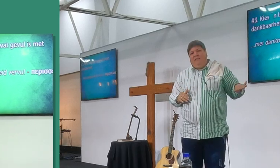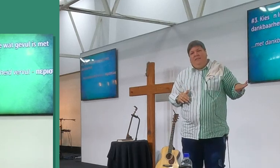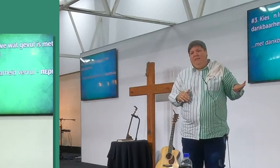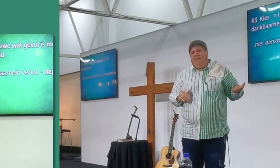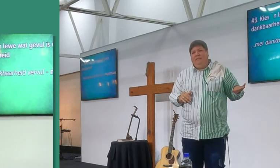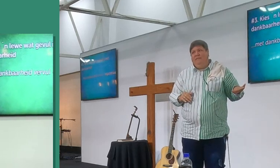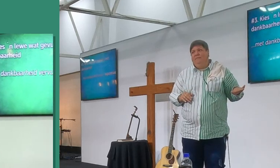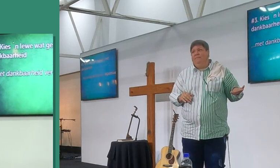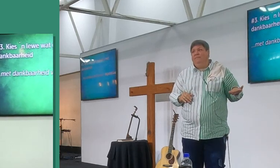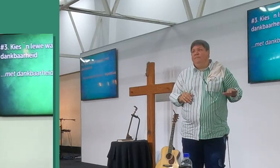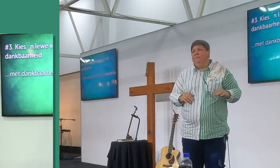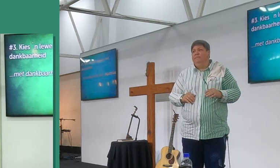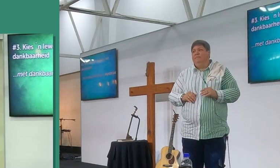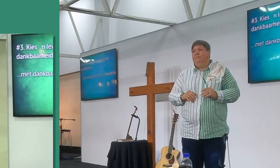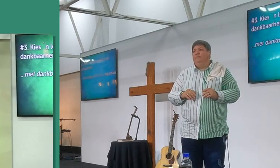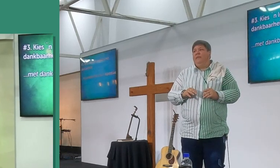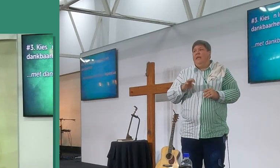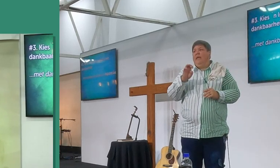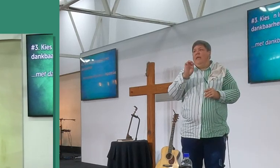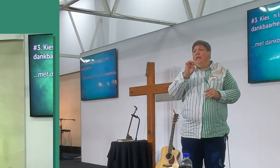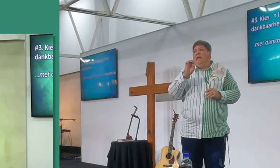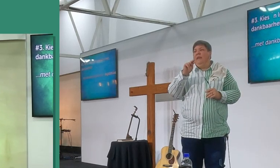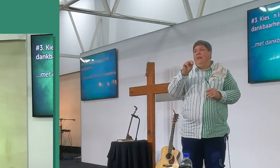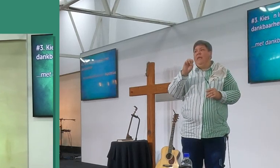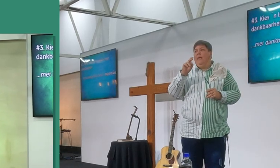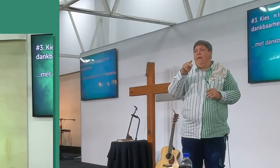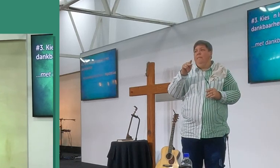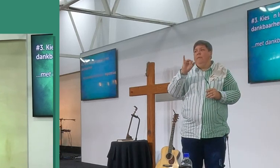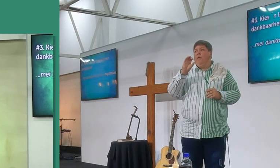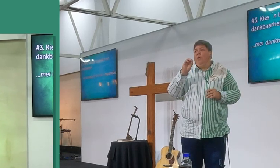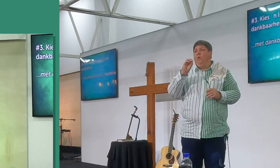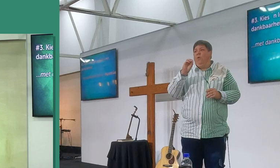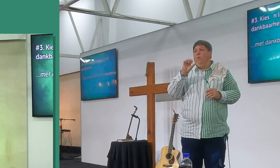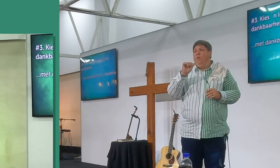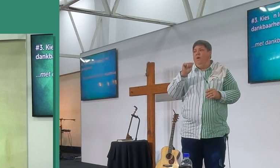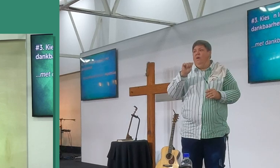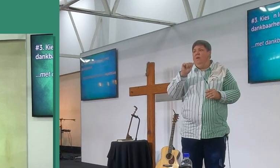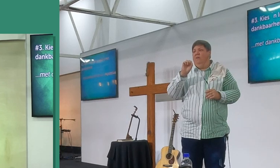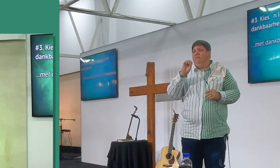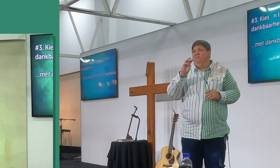standaar, waie dankie, as jy die preek kijk, dis so nice wees as jy dit kijk nie,